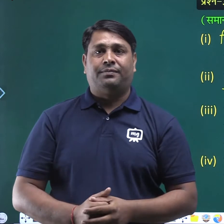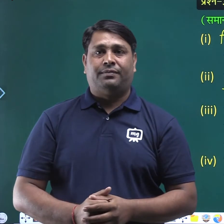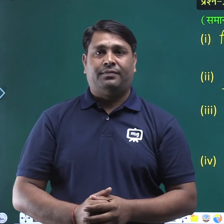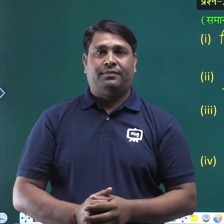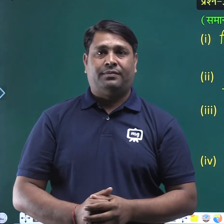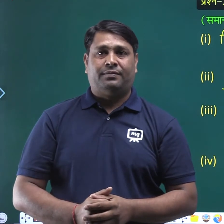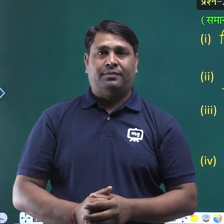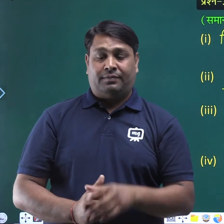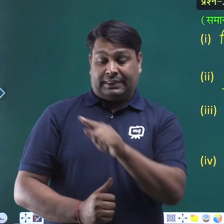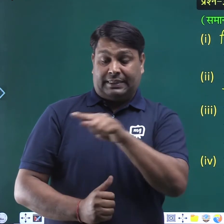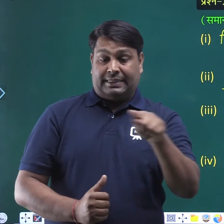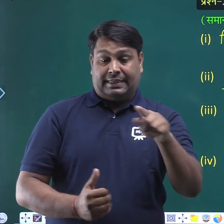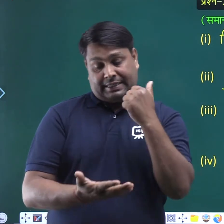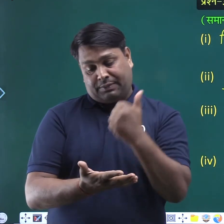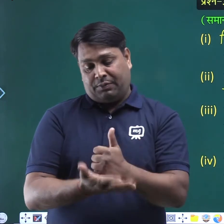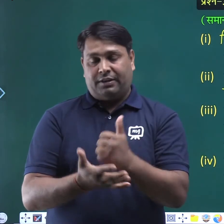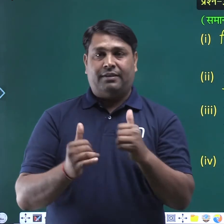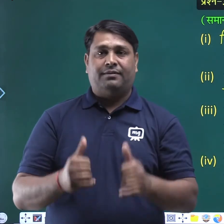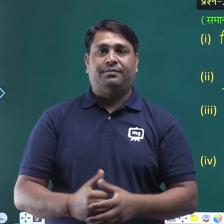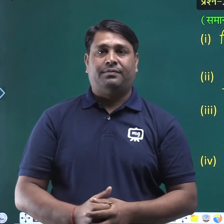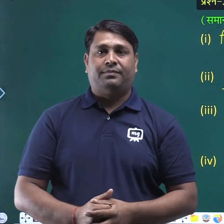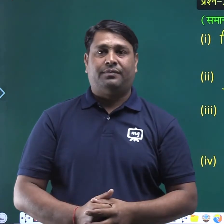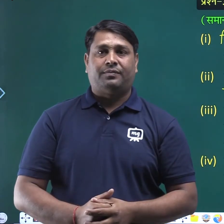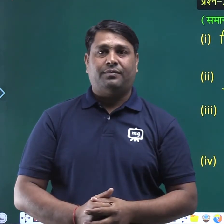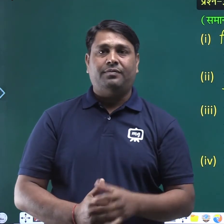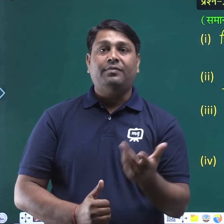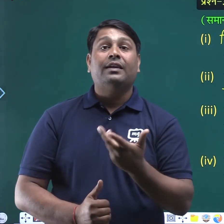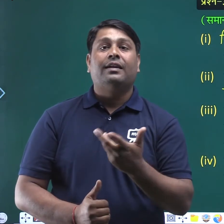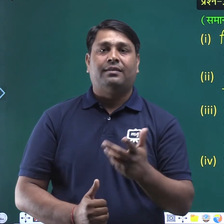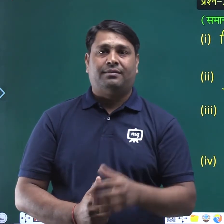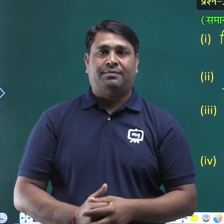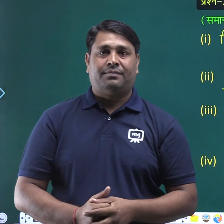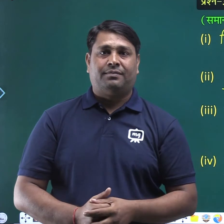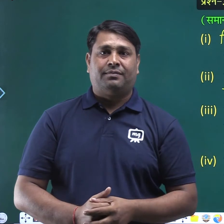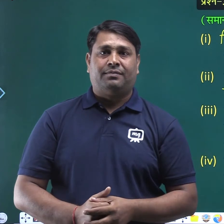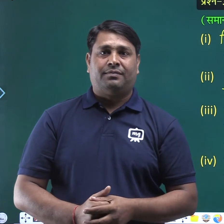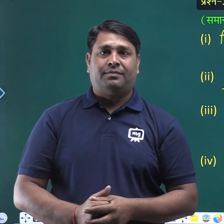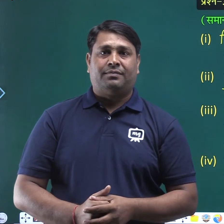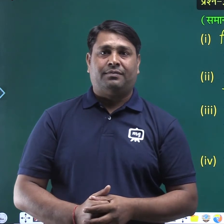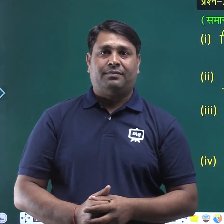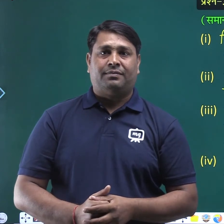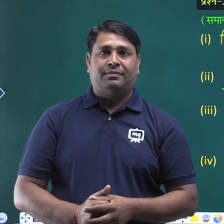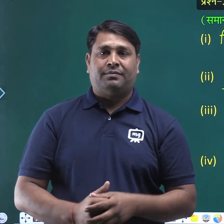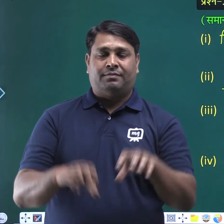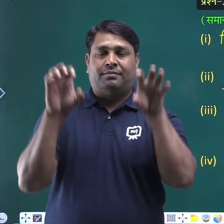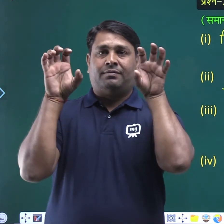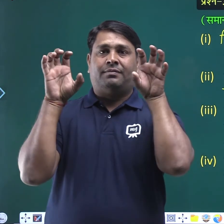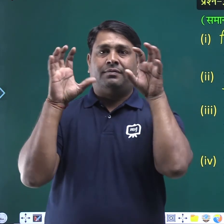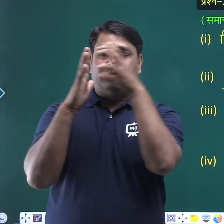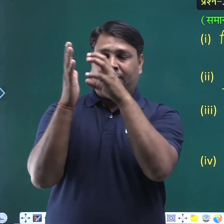डैश जरूरी है क्या लिखेंगे बच्चों? समवीधान